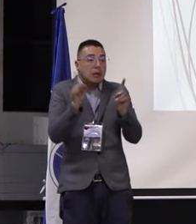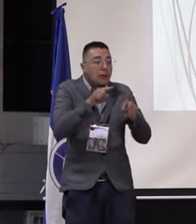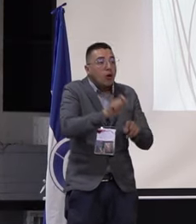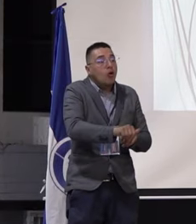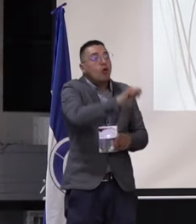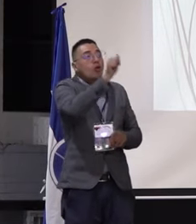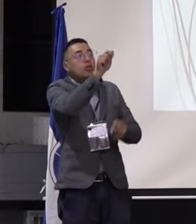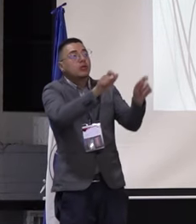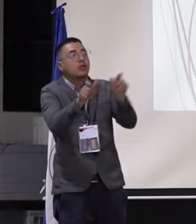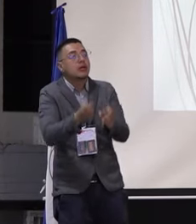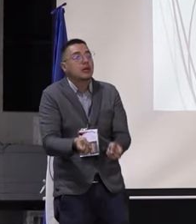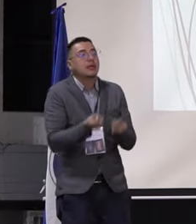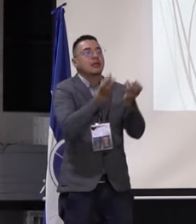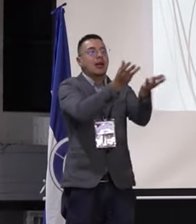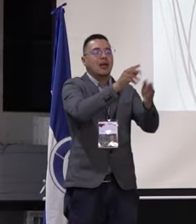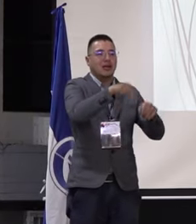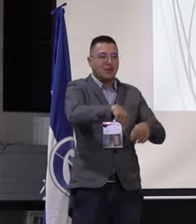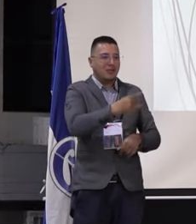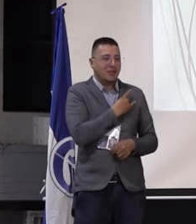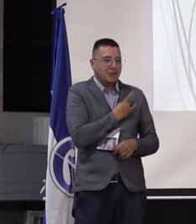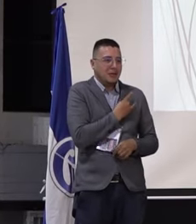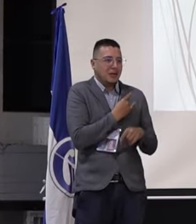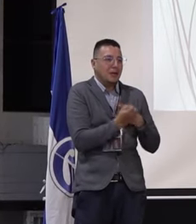egresados de esta universidad.